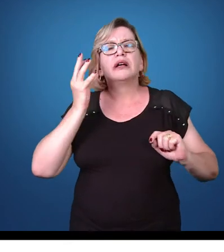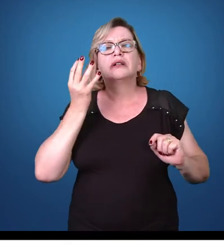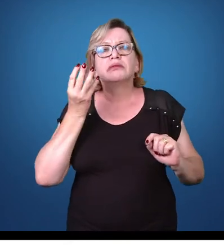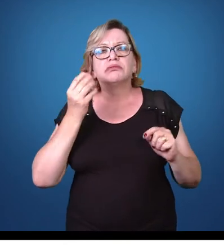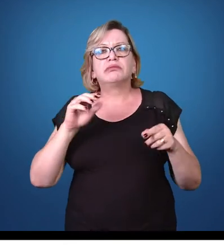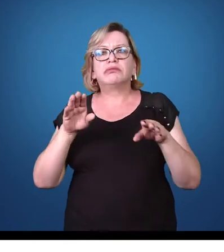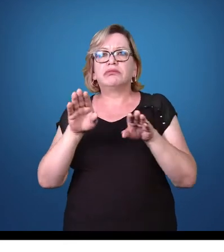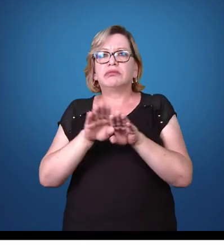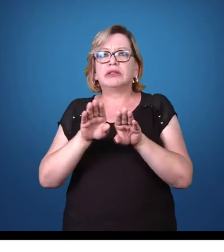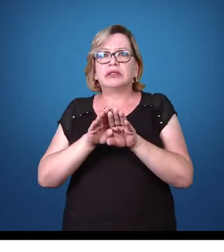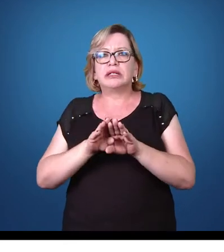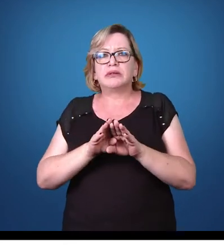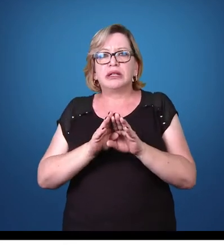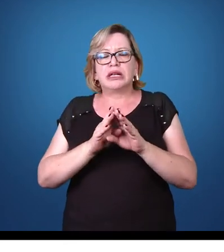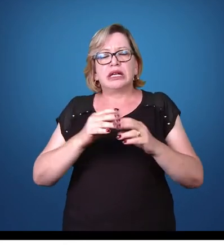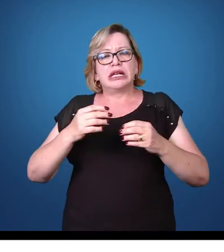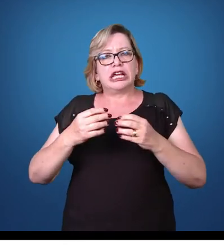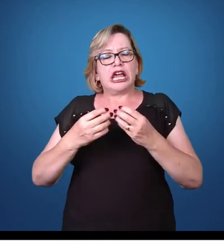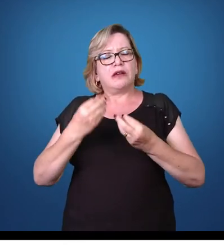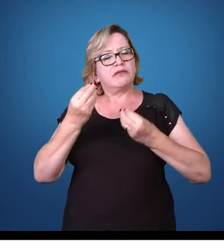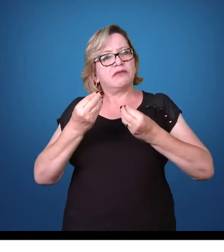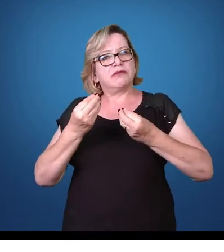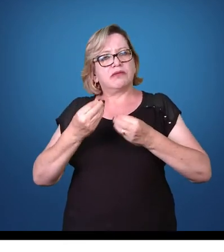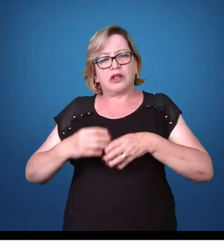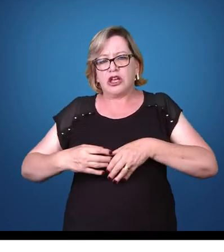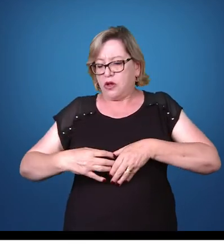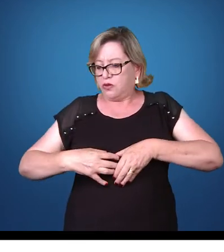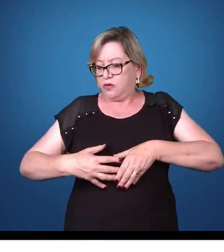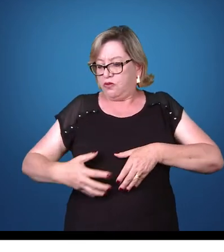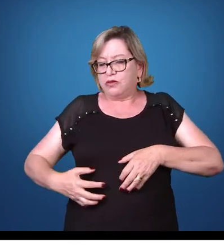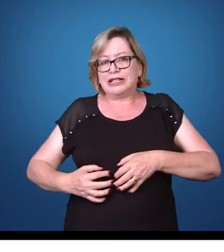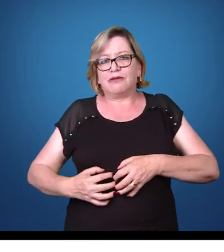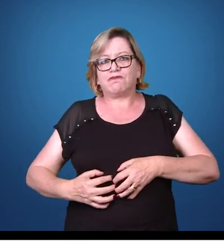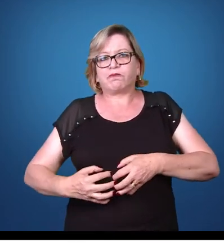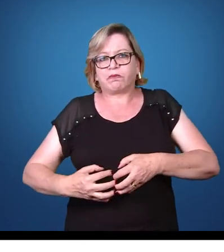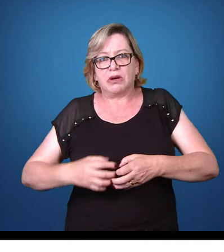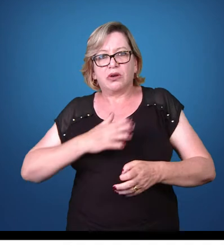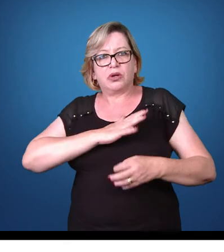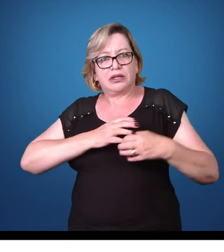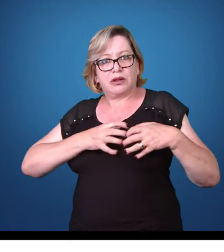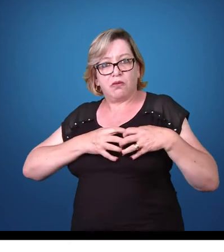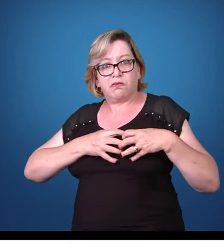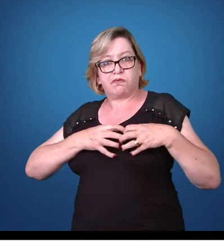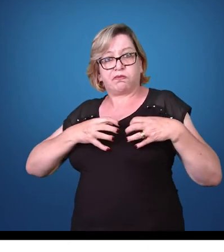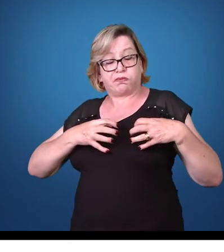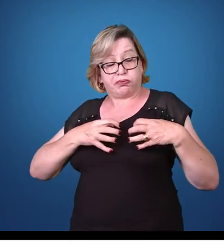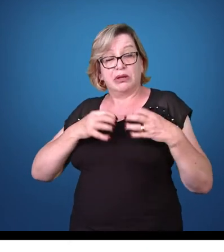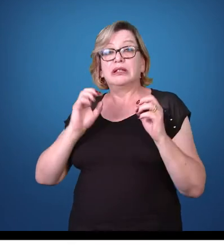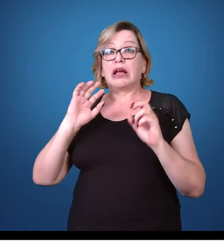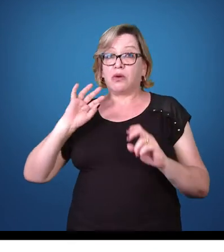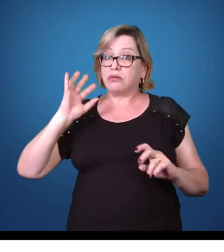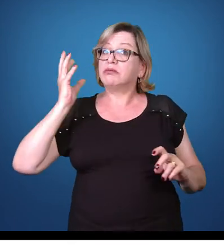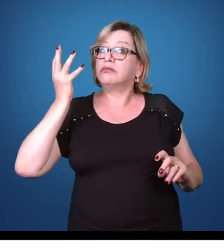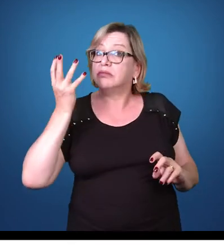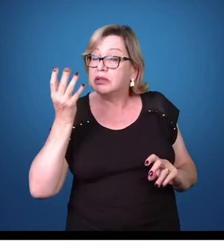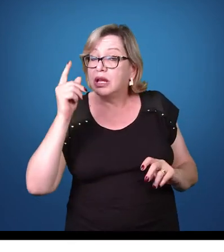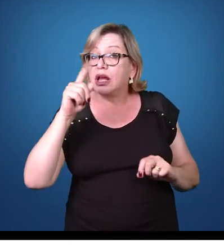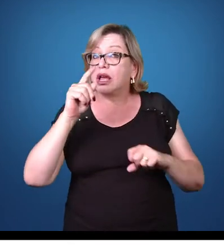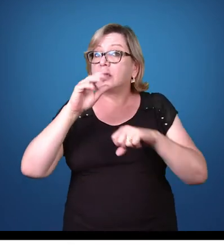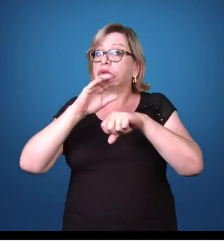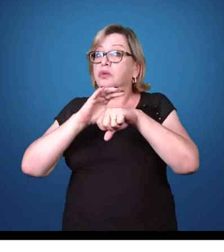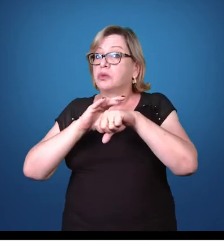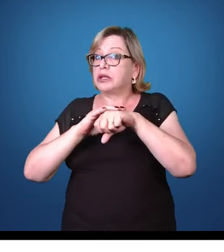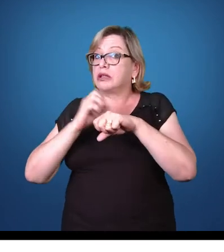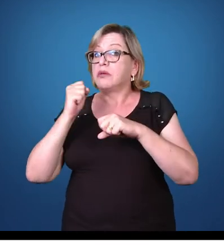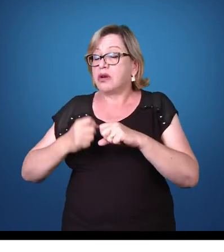e aumento nos órgãos, o volume do fígado, do coração e do sistema digestório. Lembrando que essa doença é uma doença que